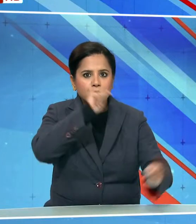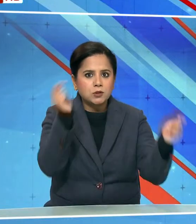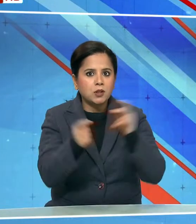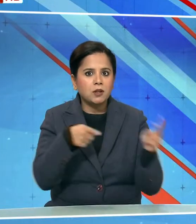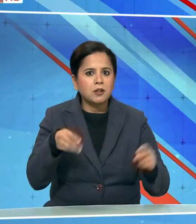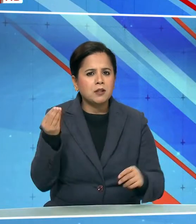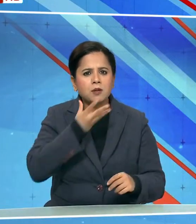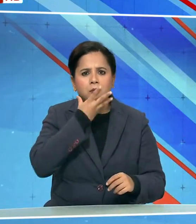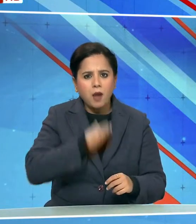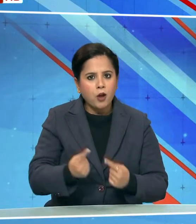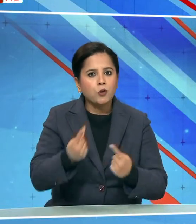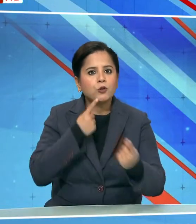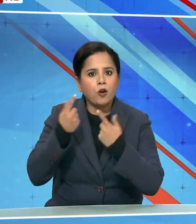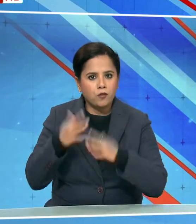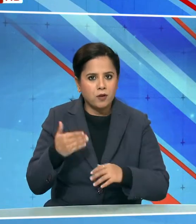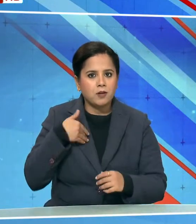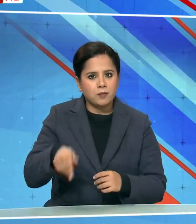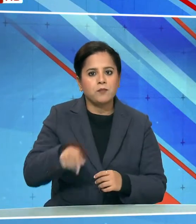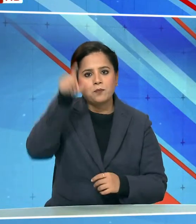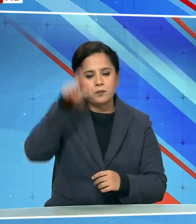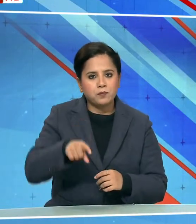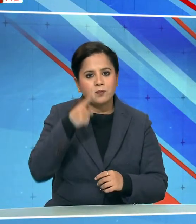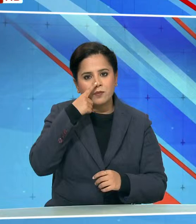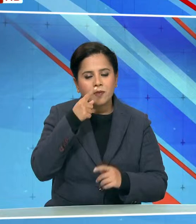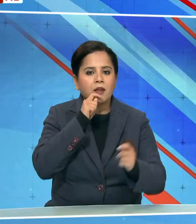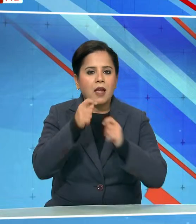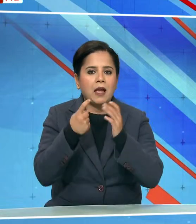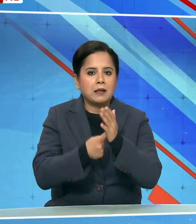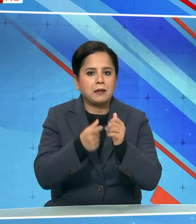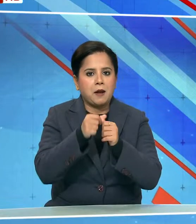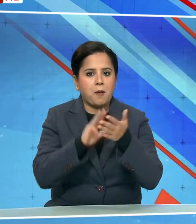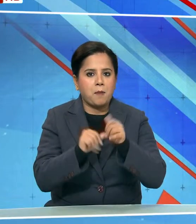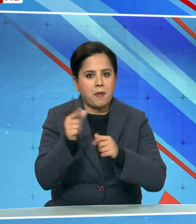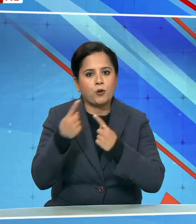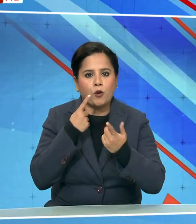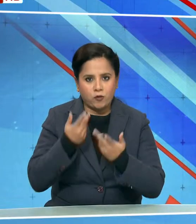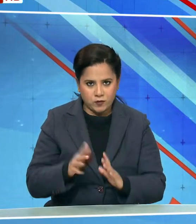कुछ सादू संतों से बात की हमारी सवादाता रमात्यागी ने